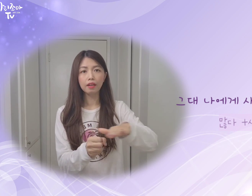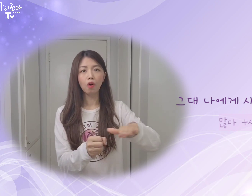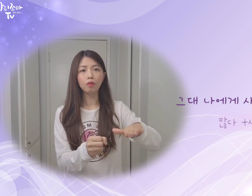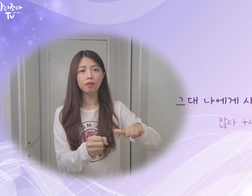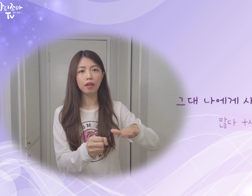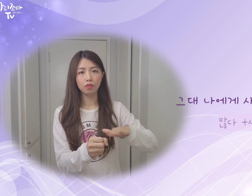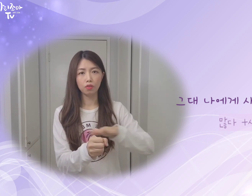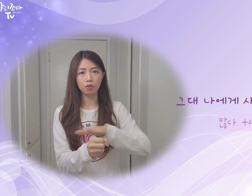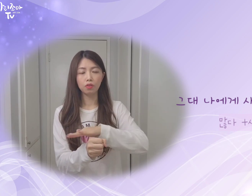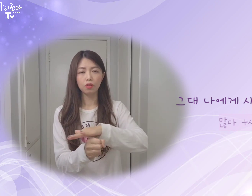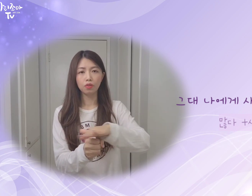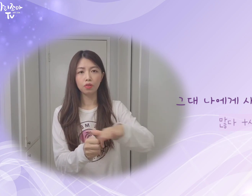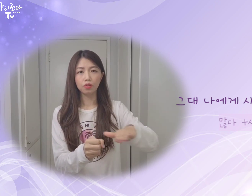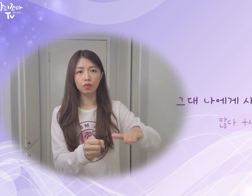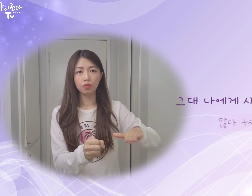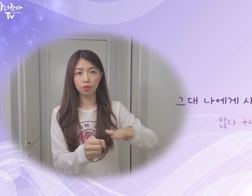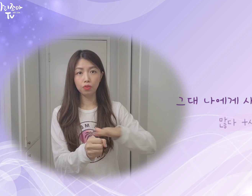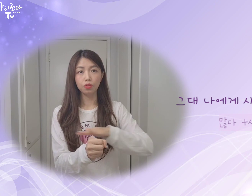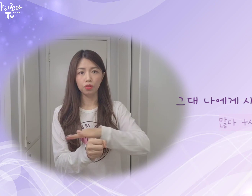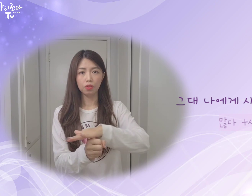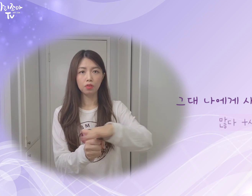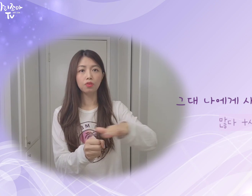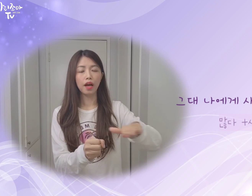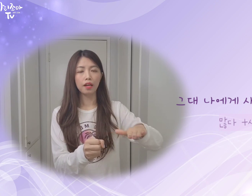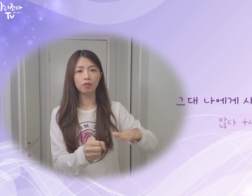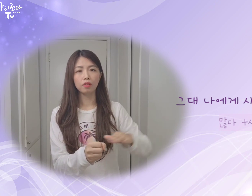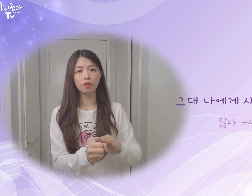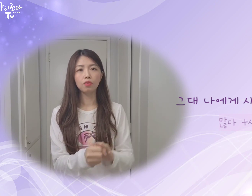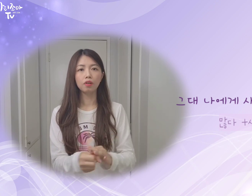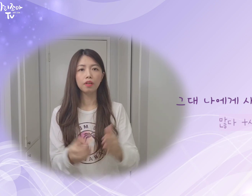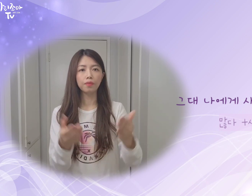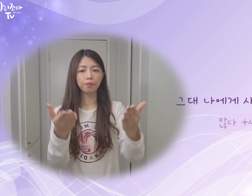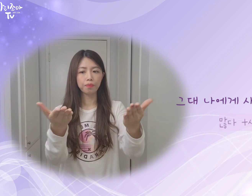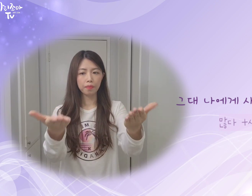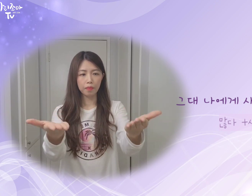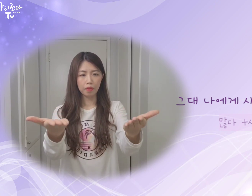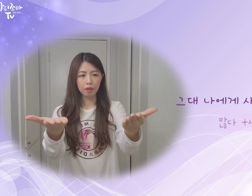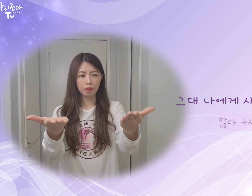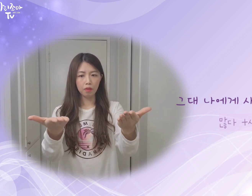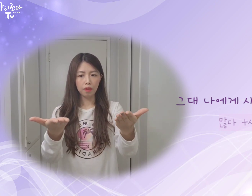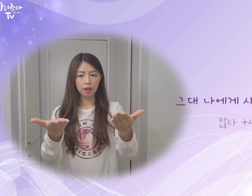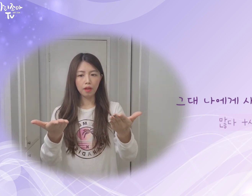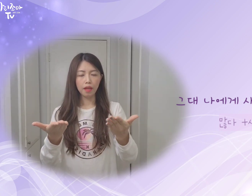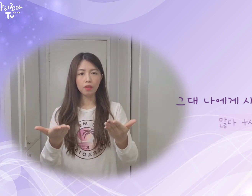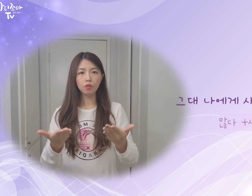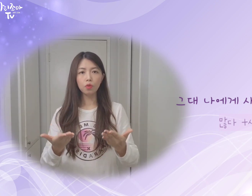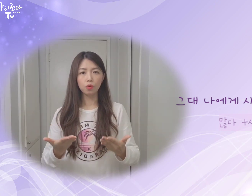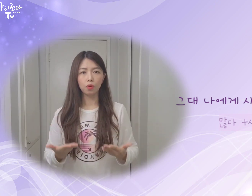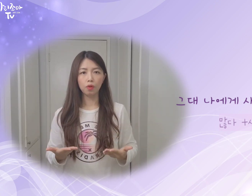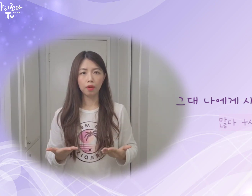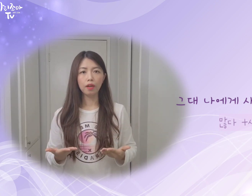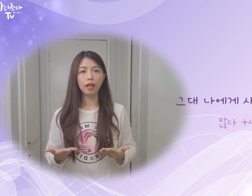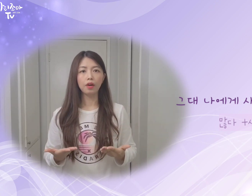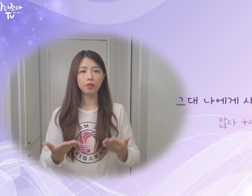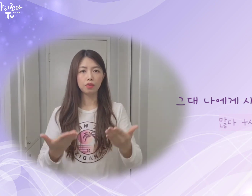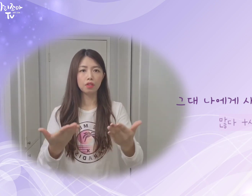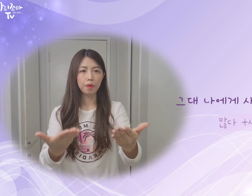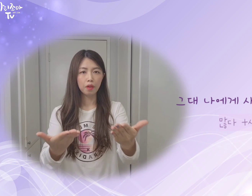건네준. 준. 주다. 이런 뜻의 수어는. 이렇게. 내 쪽으로. 이렇게. 다가와 주시면.